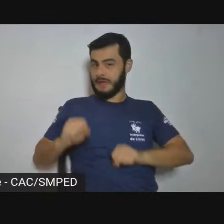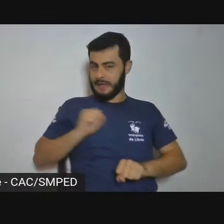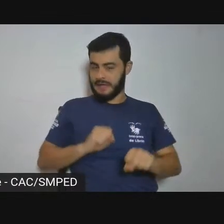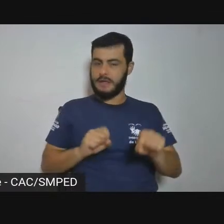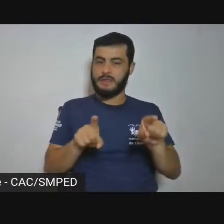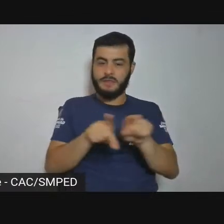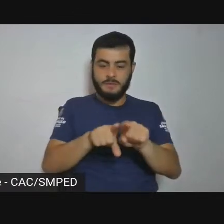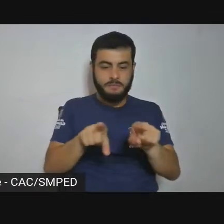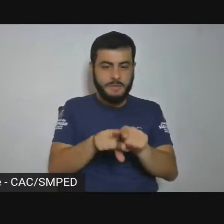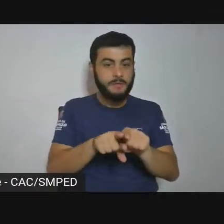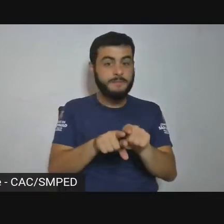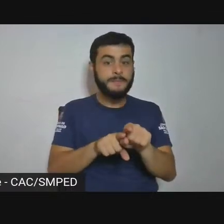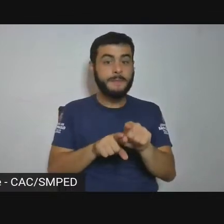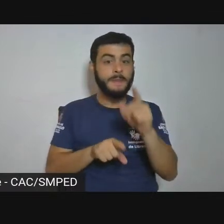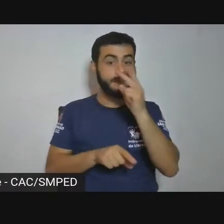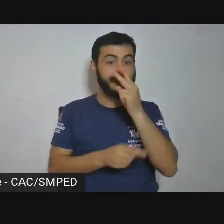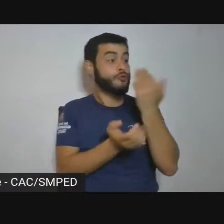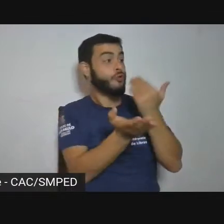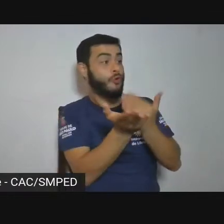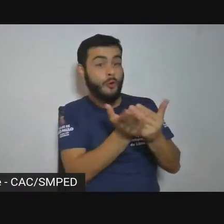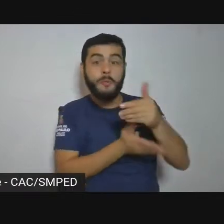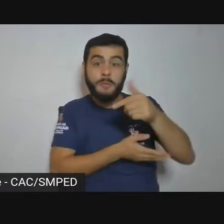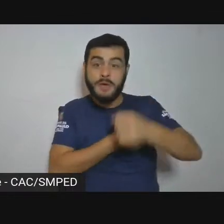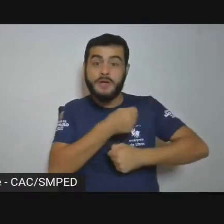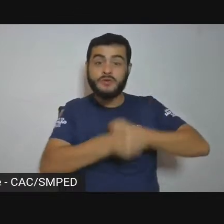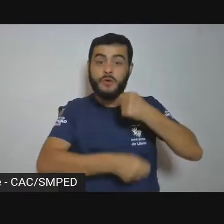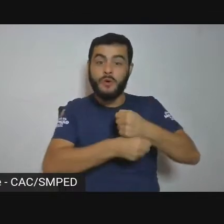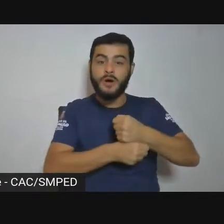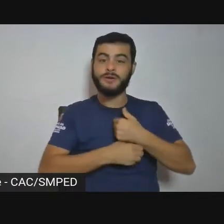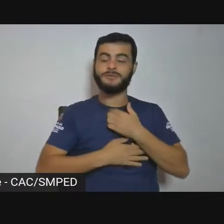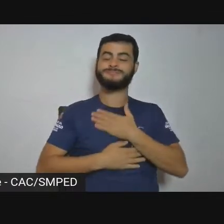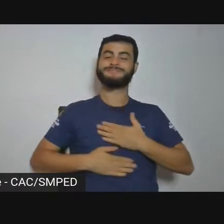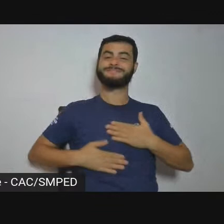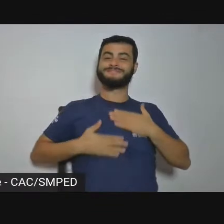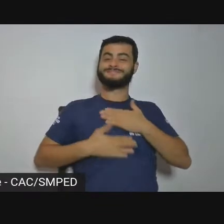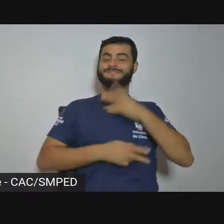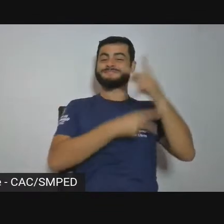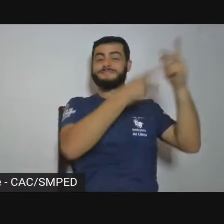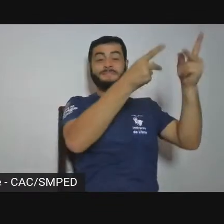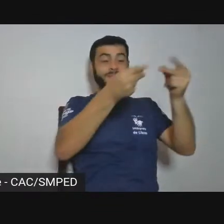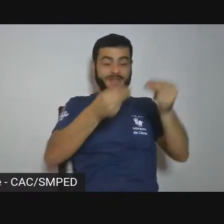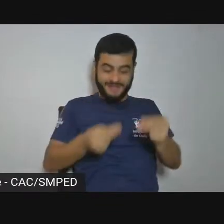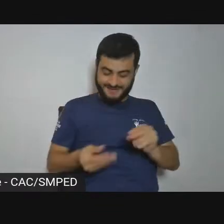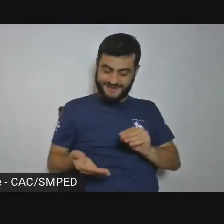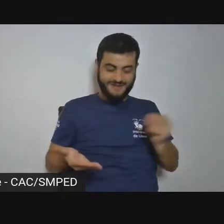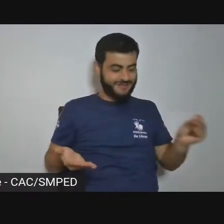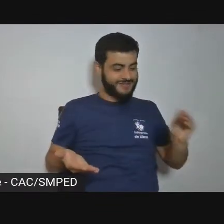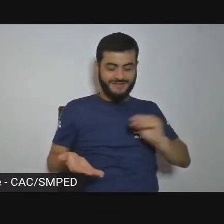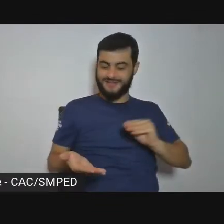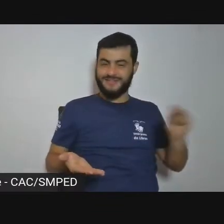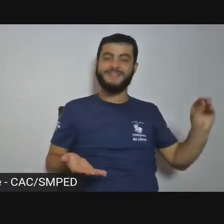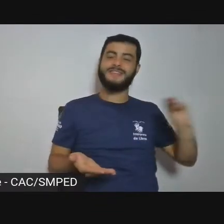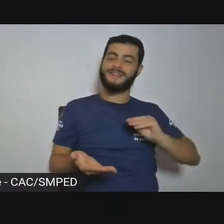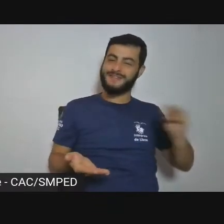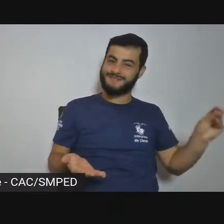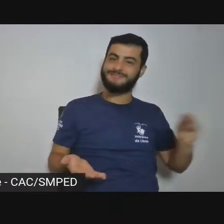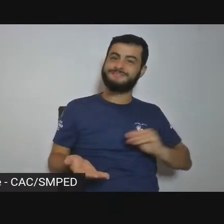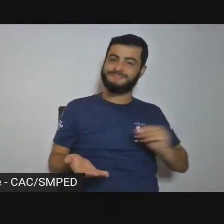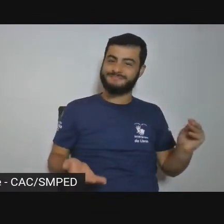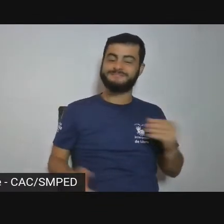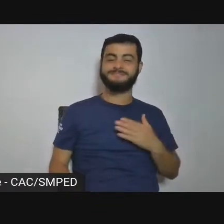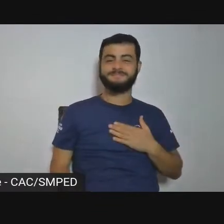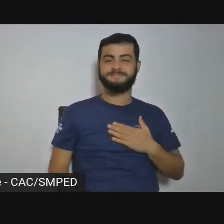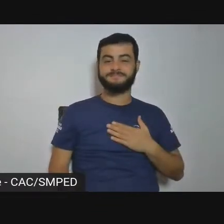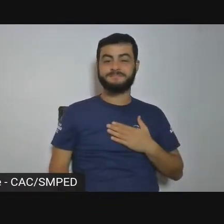bem bacana poder folhear. e a gente, como disse o Adolfo, a gente pensou muito